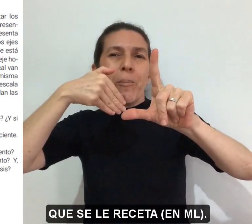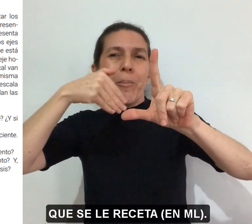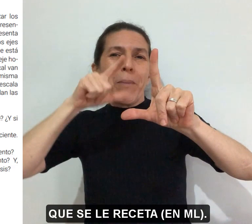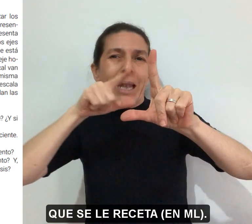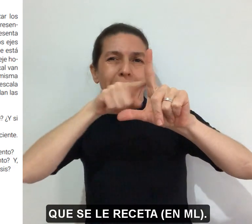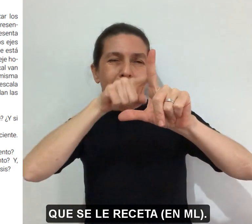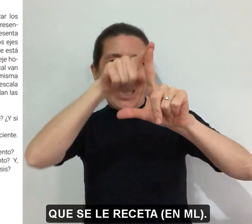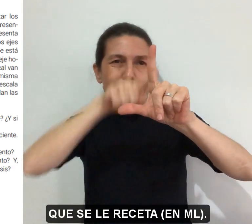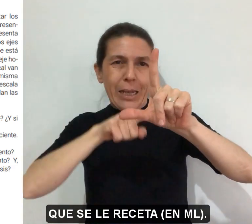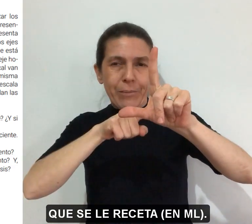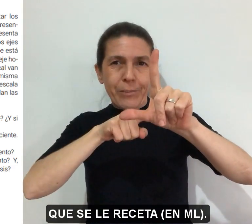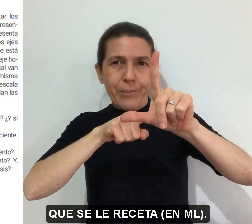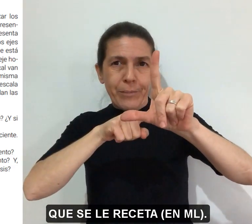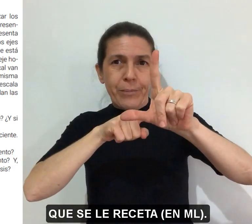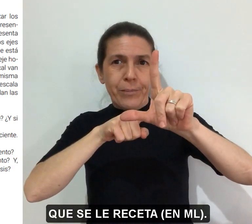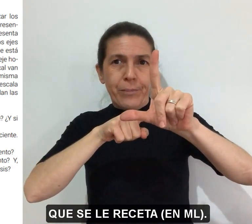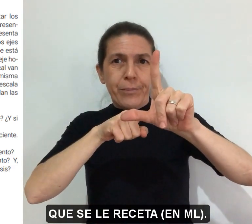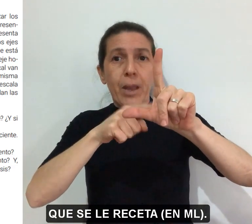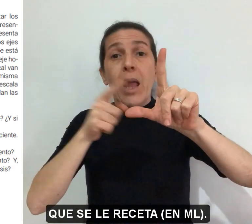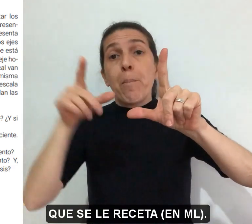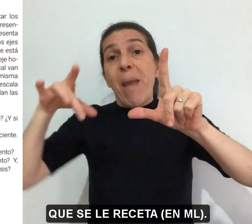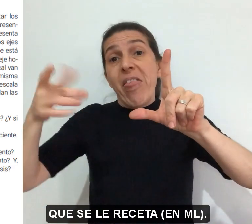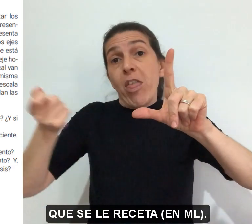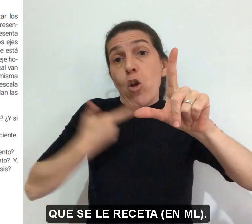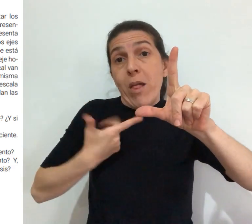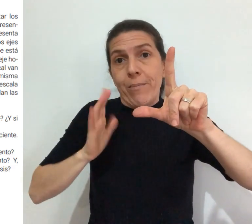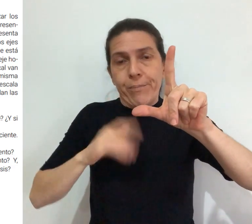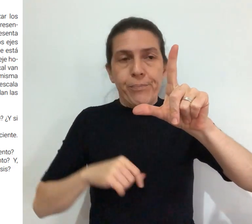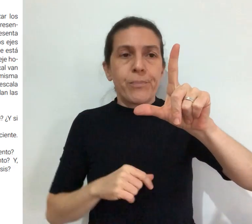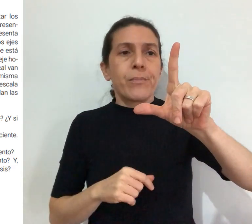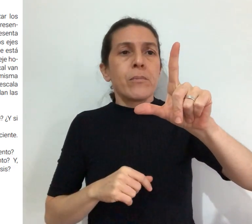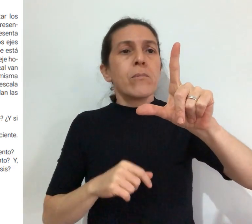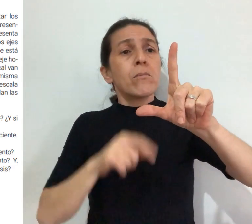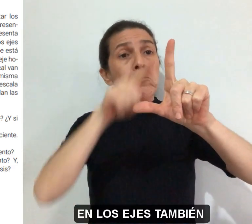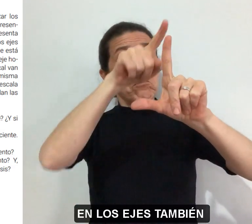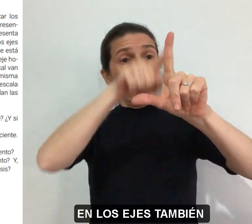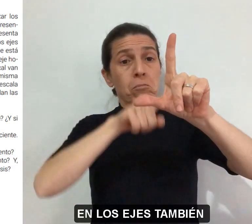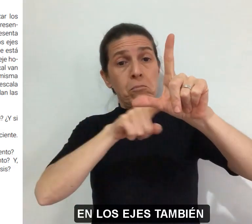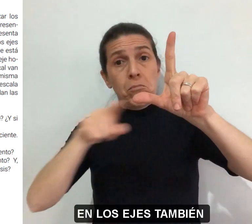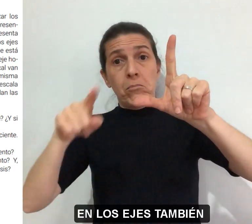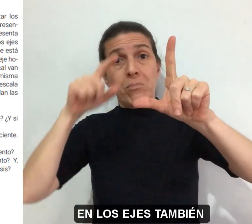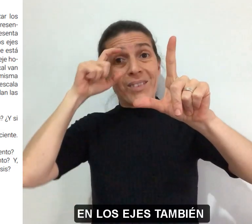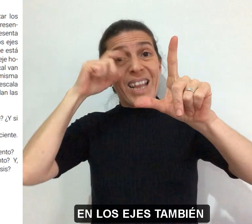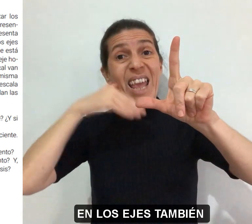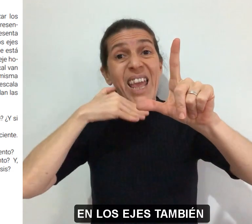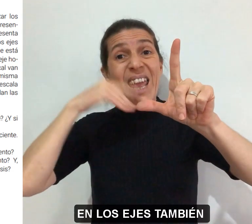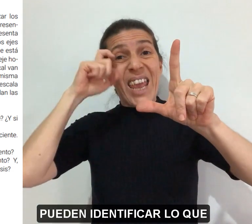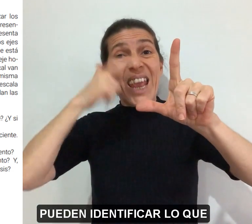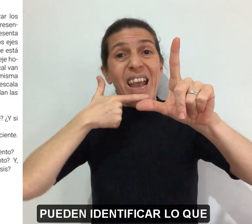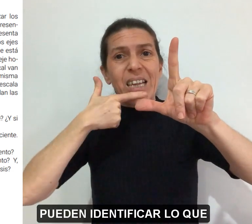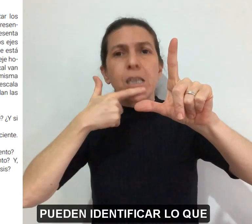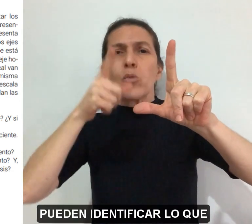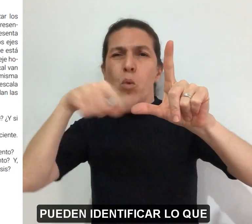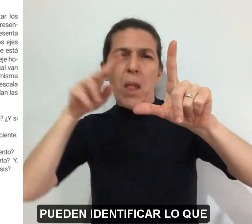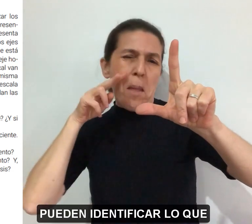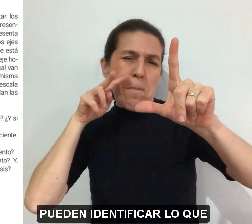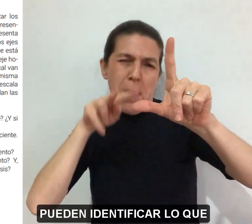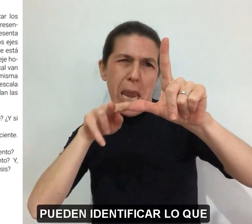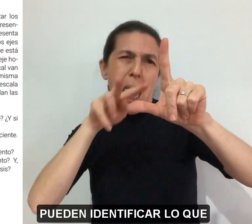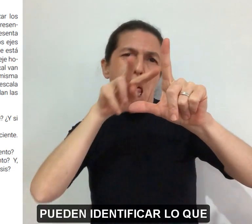que se le receta, en mililitros, En los ejes también pueden